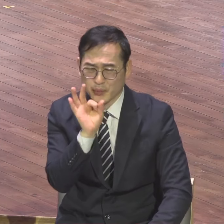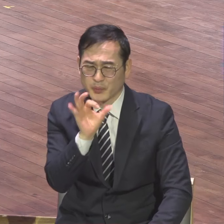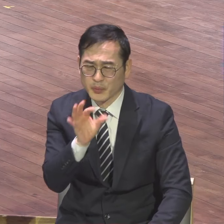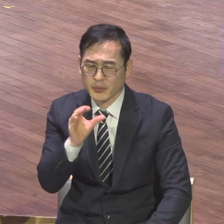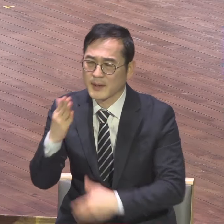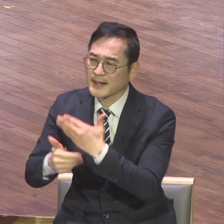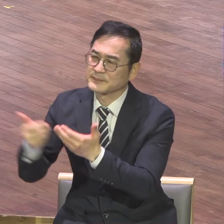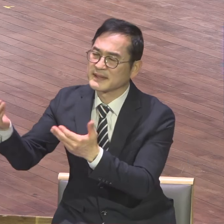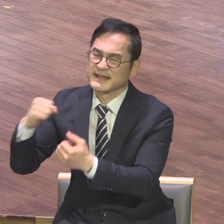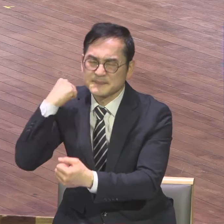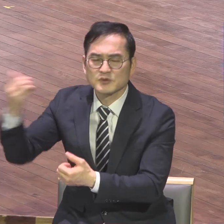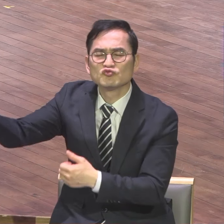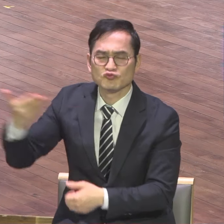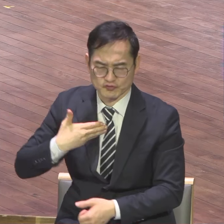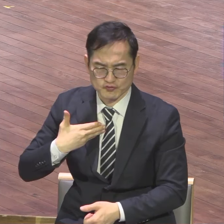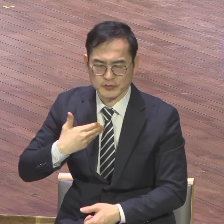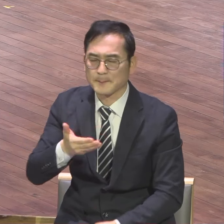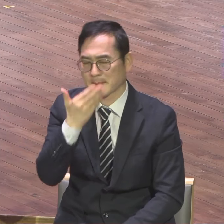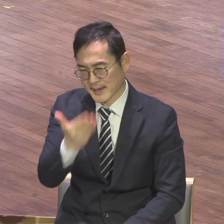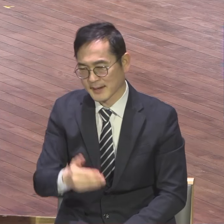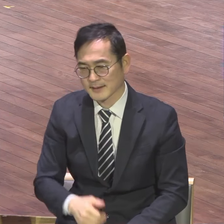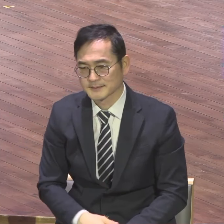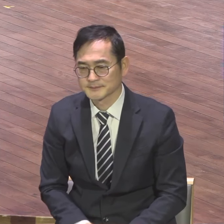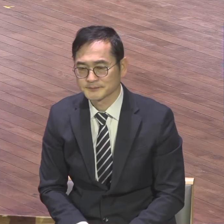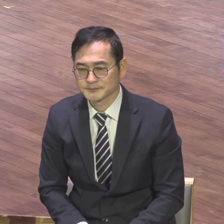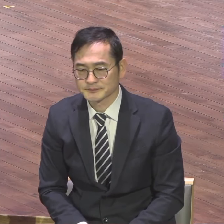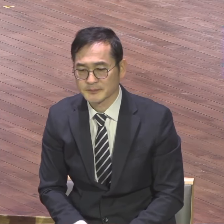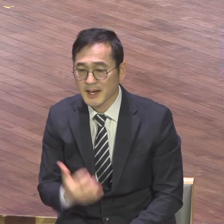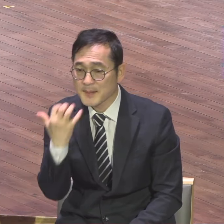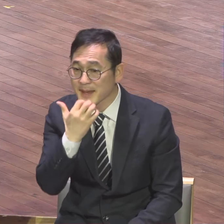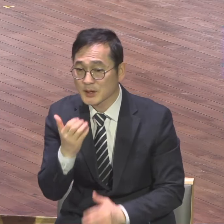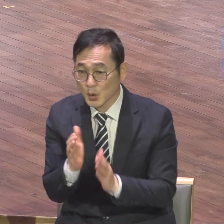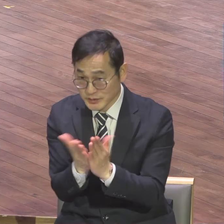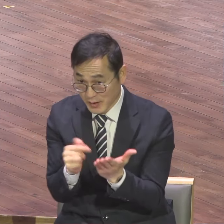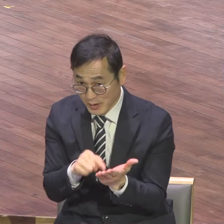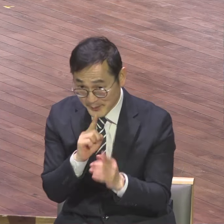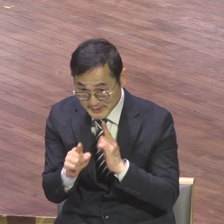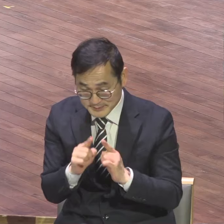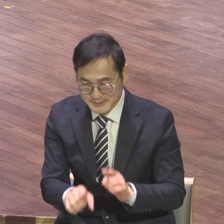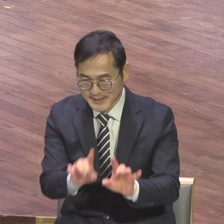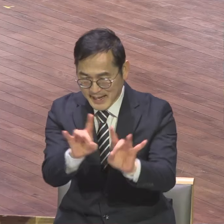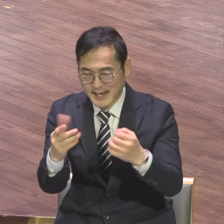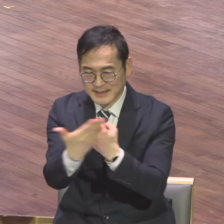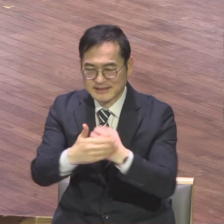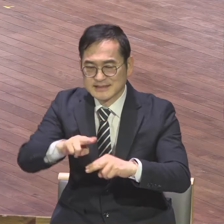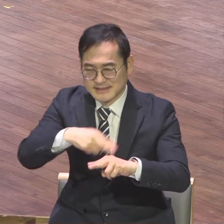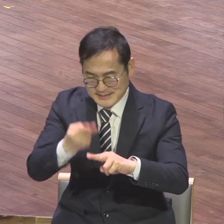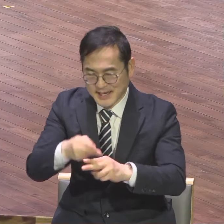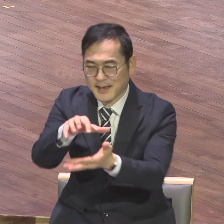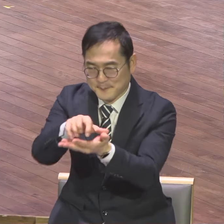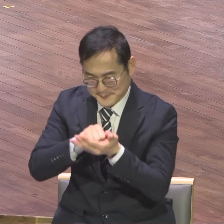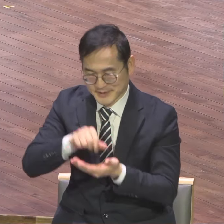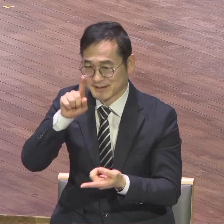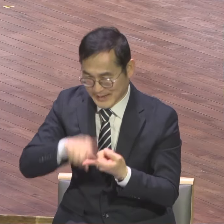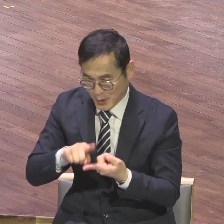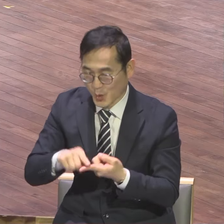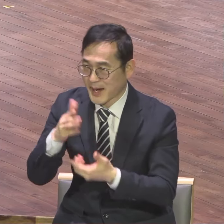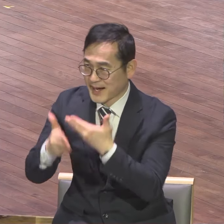베드로드사 4장 10절로 11제 여러분 이렇게 강조합니다. 각각 은사를 받은 대로 하나님의 여러가지 각각